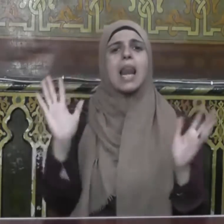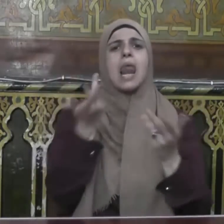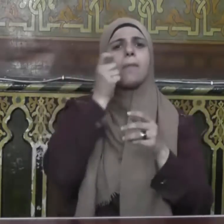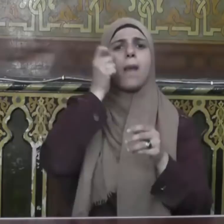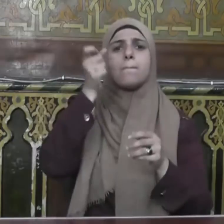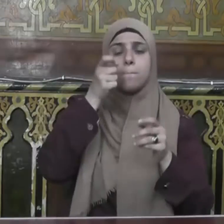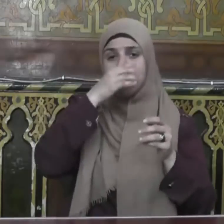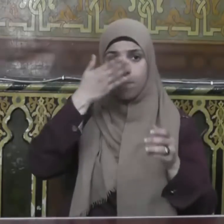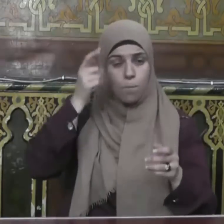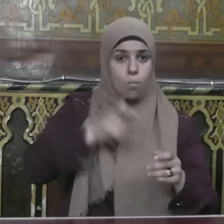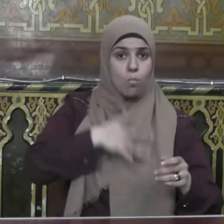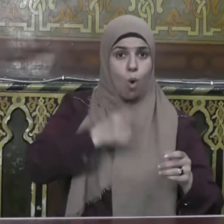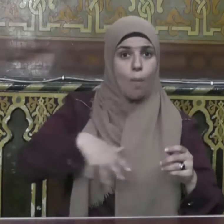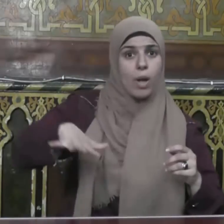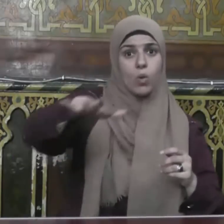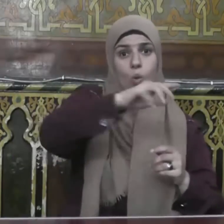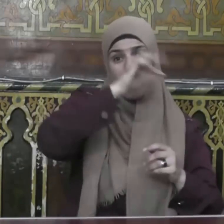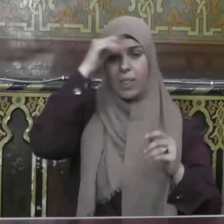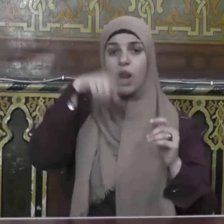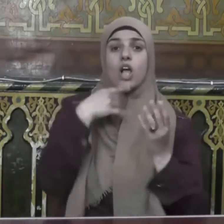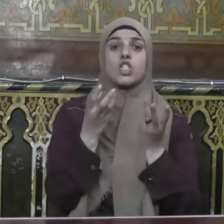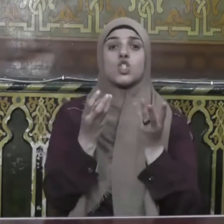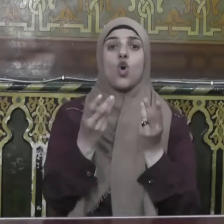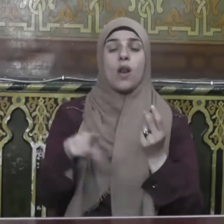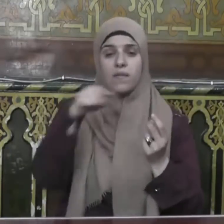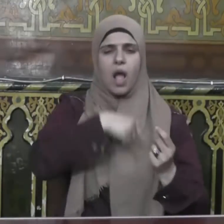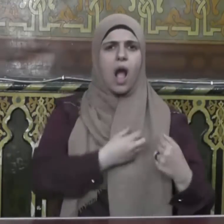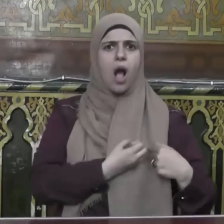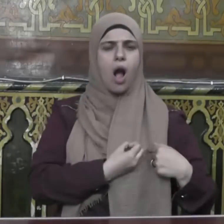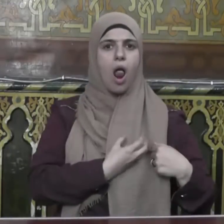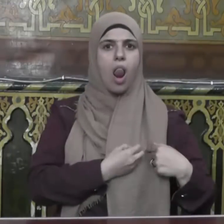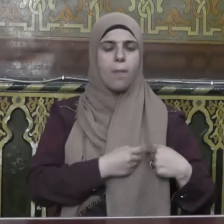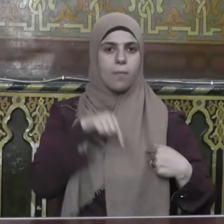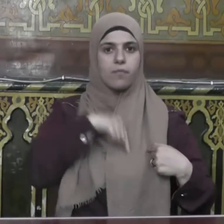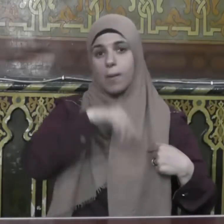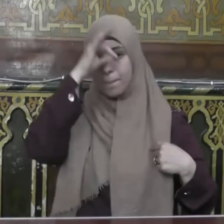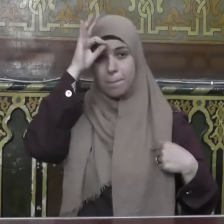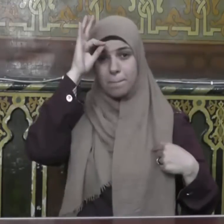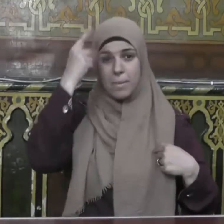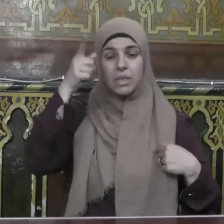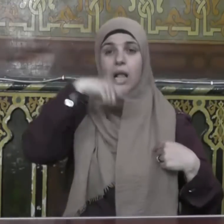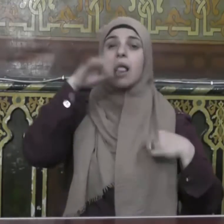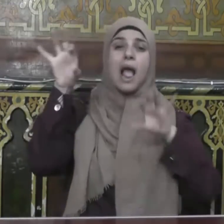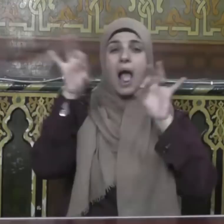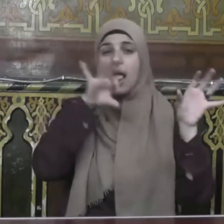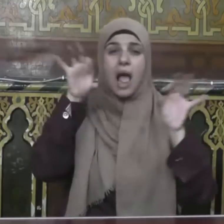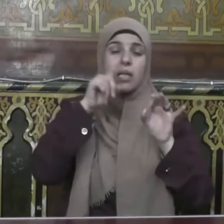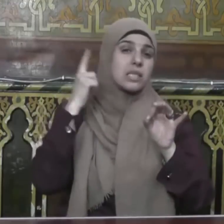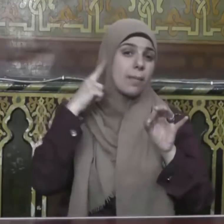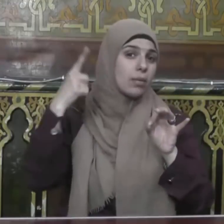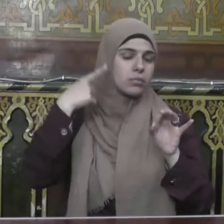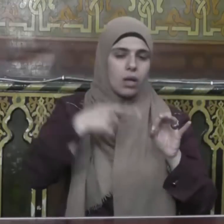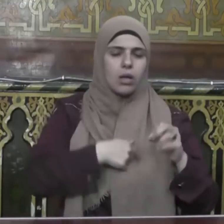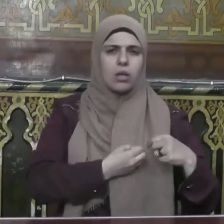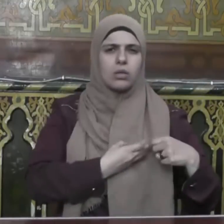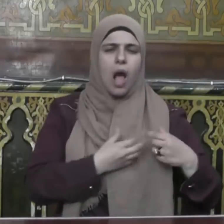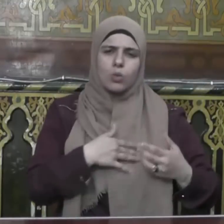الذين إذا ذكر الله وجلت قلوبهم وإذا تليت عليهم آياته زدتهم إيمانا